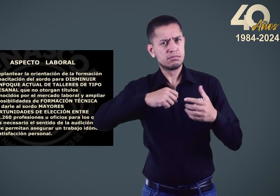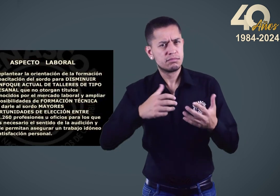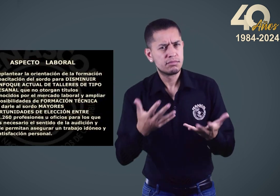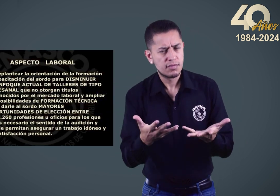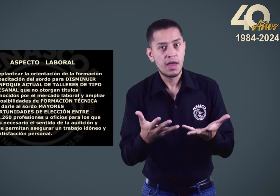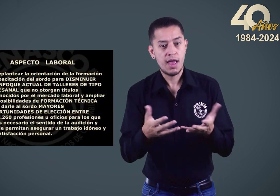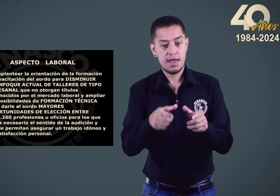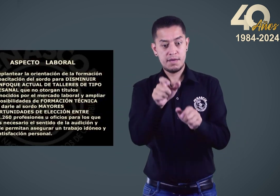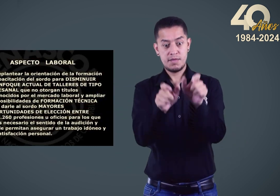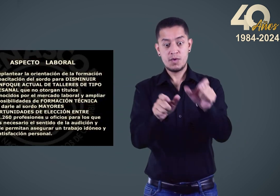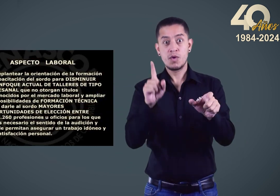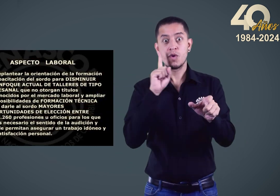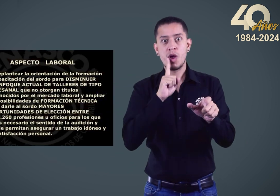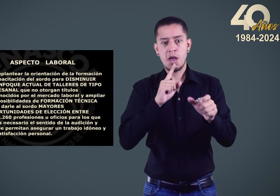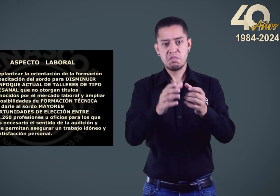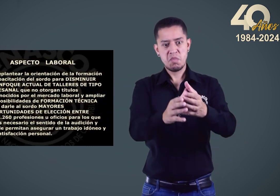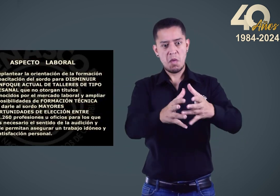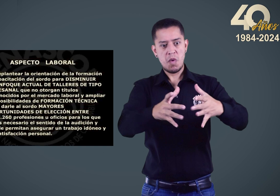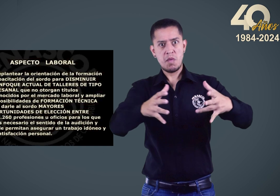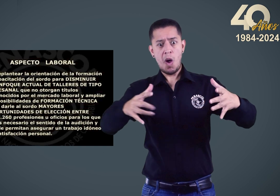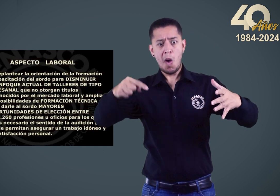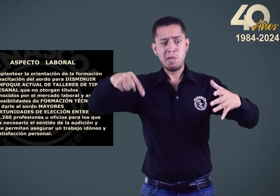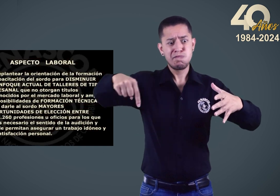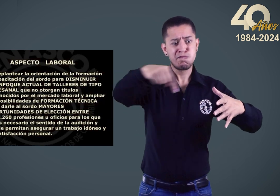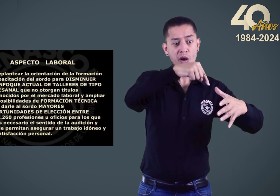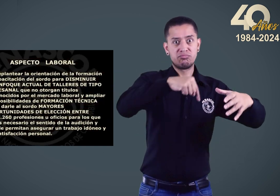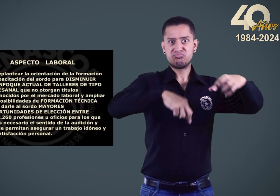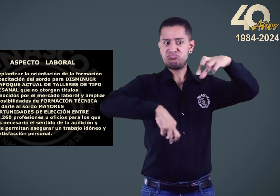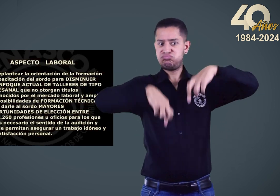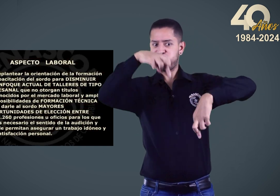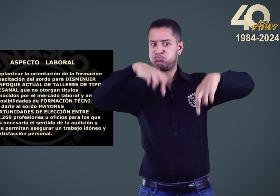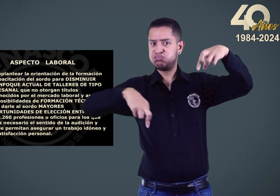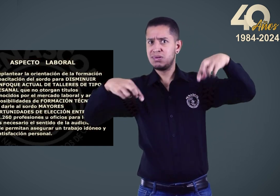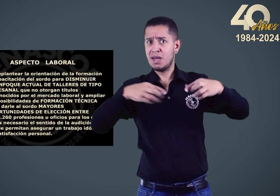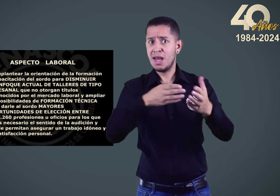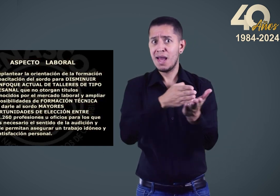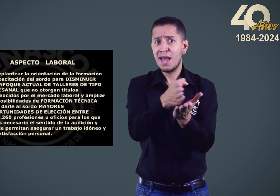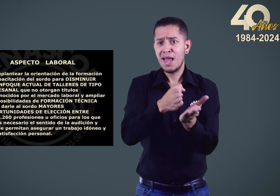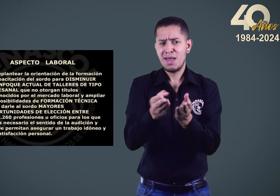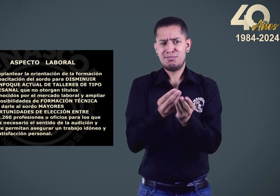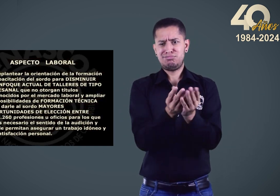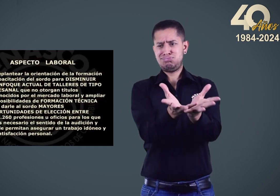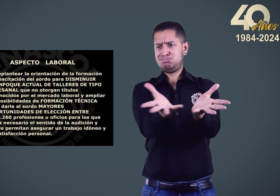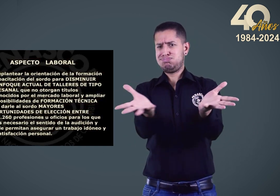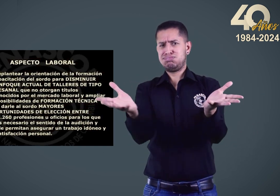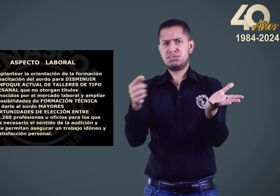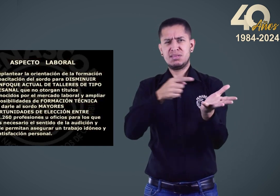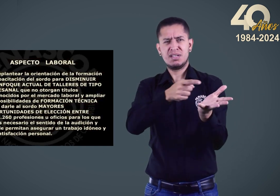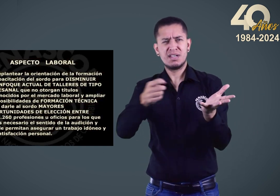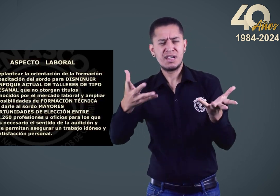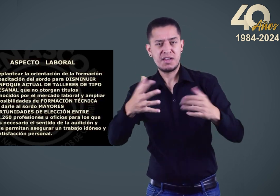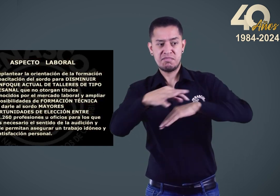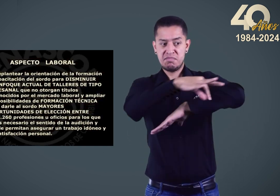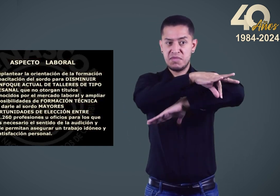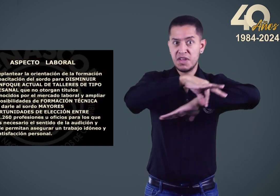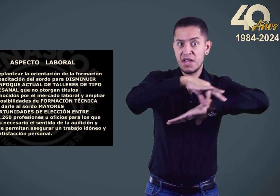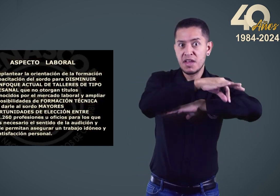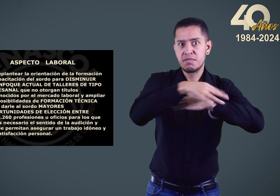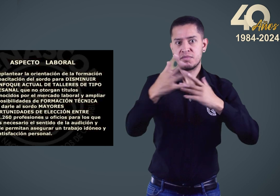El derecho al trabajo dirigido a las personas sordas, se trata de las personas que han adquirido un nivel profesional en distintas carreras,